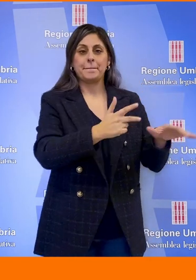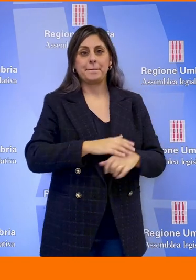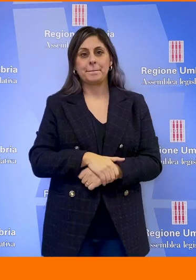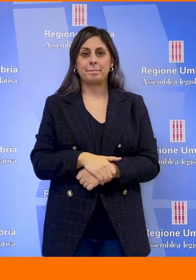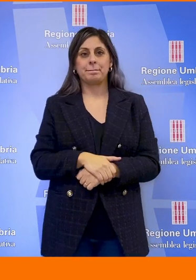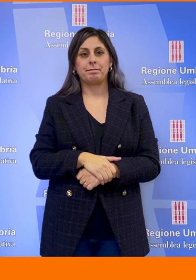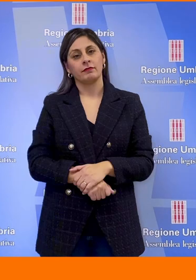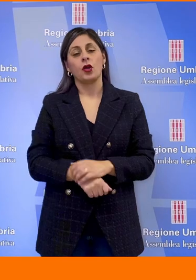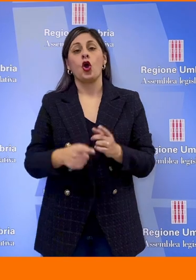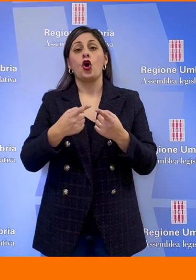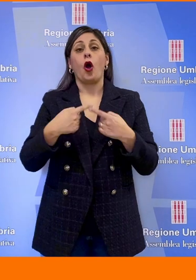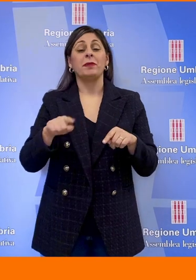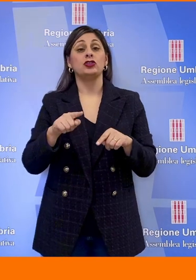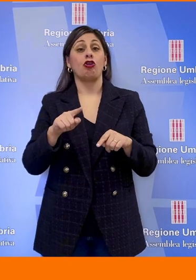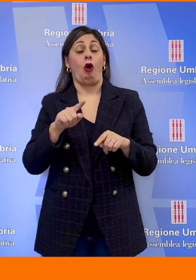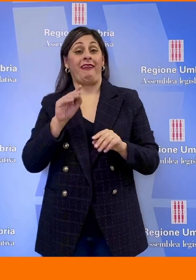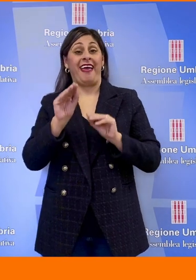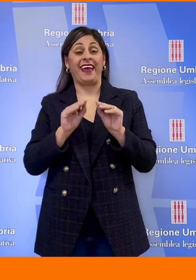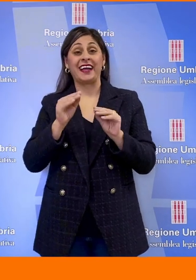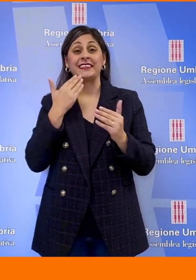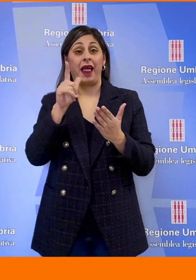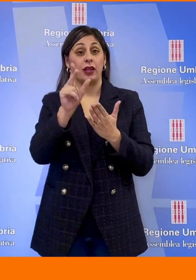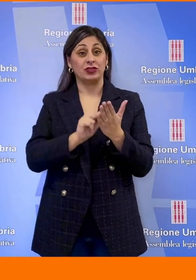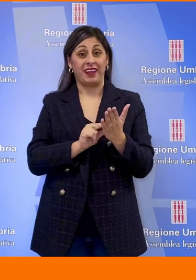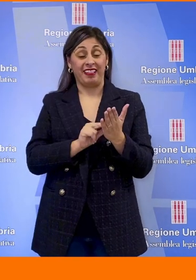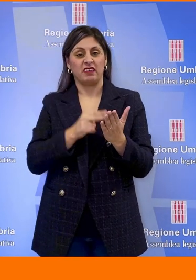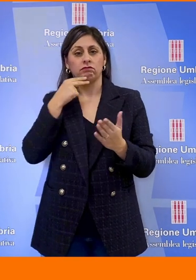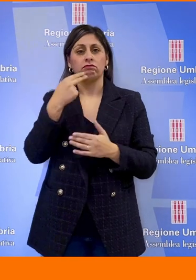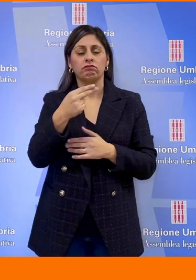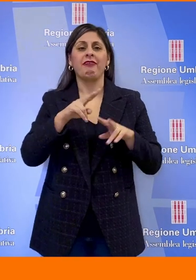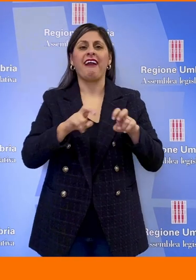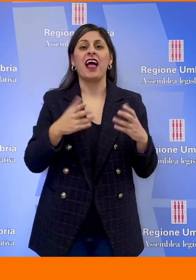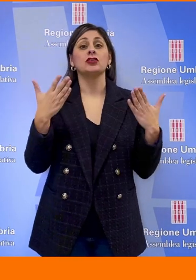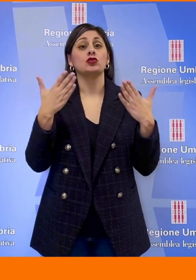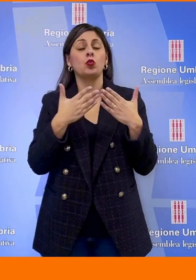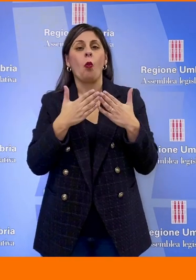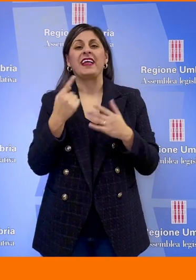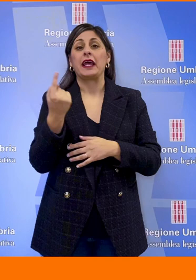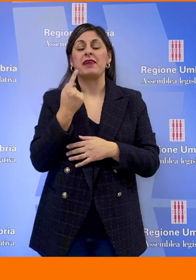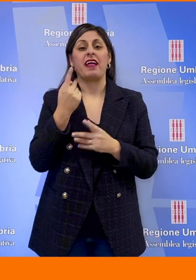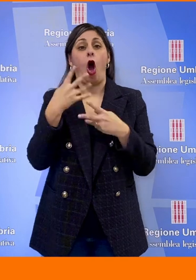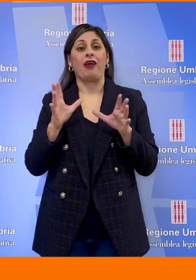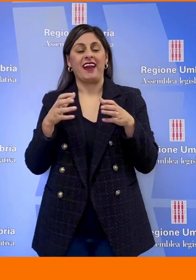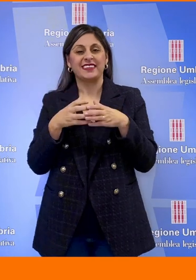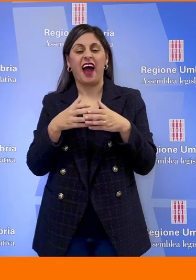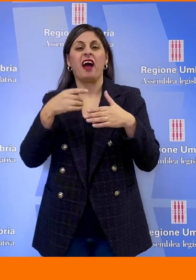'inchiesta dell'assemblea legislativa denominata analisi e studi su criminalità organizzata, infiltrazioni mafiose, corruzione, riciclaggio e